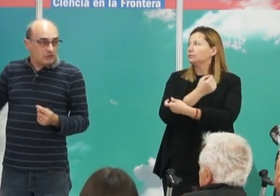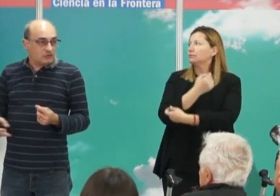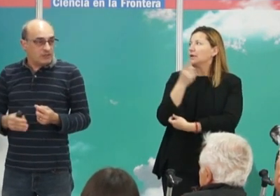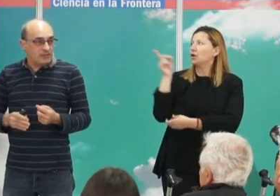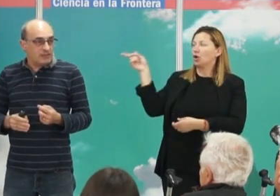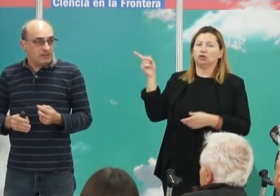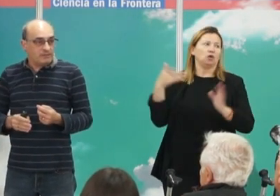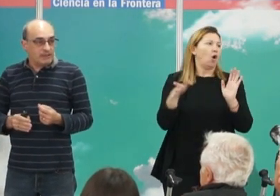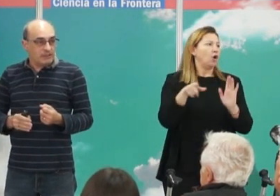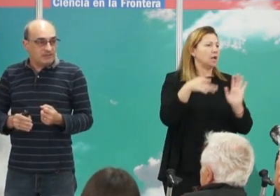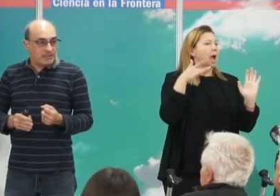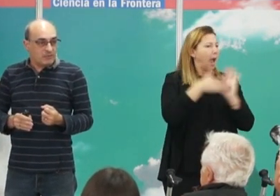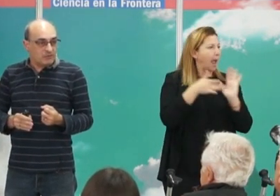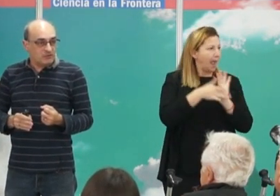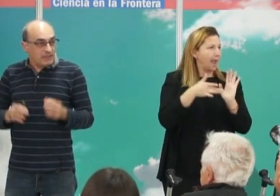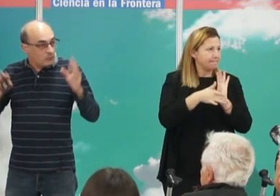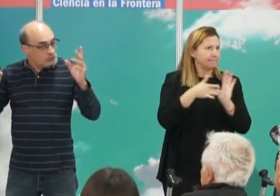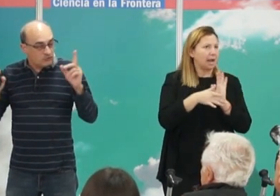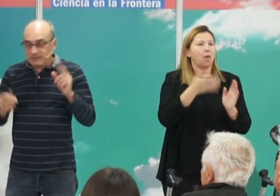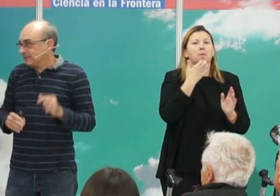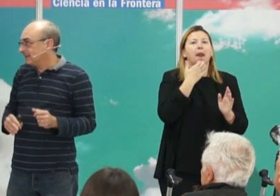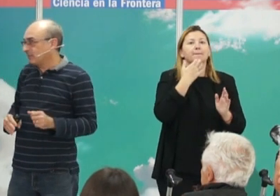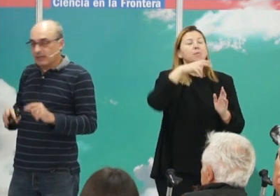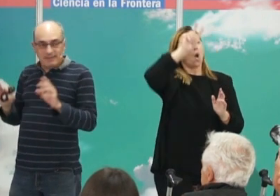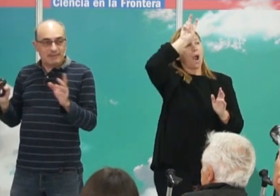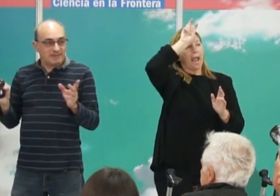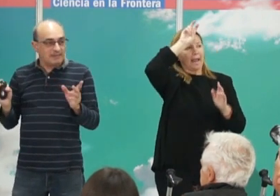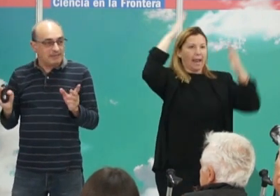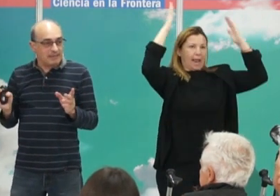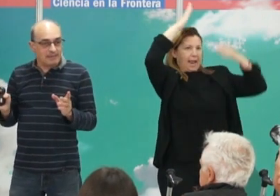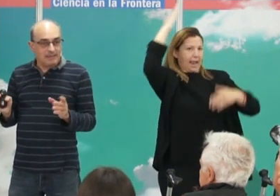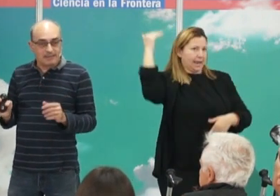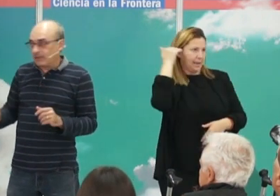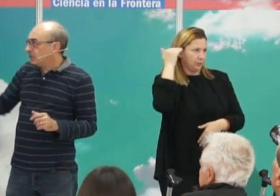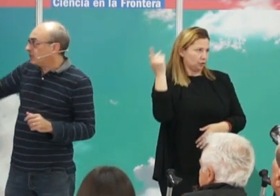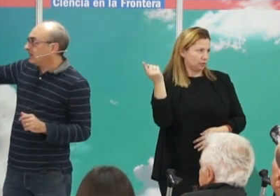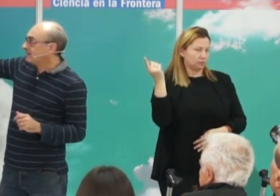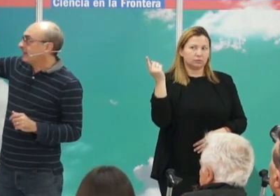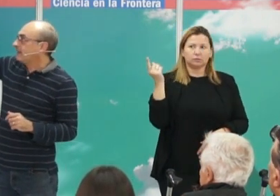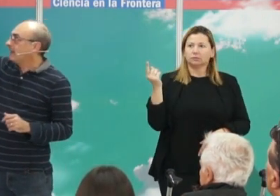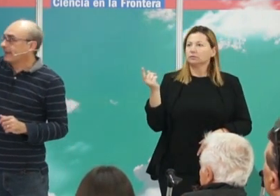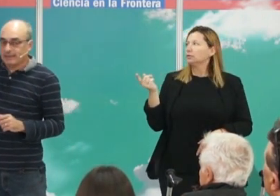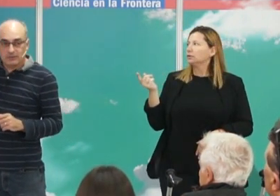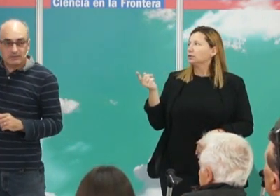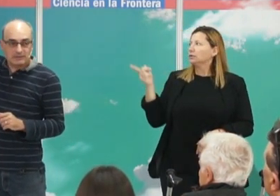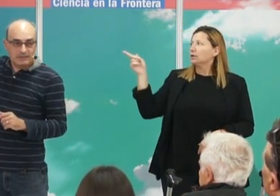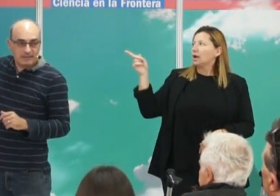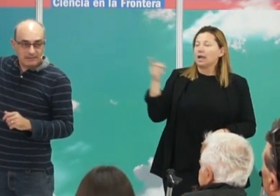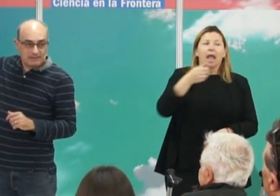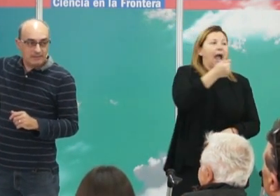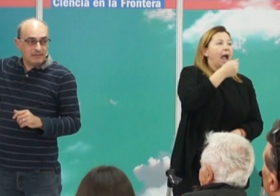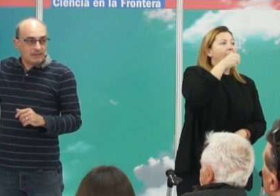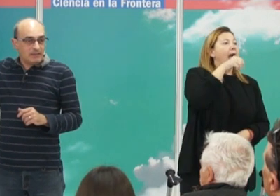en los faraones egipcios, en algunos. Probablemente era bastante raro. Esto es Akhenatón,